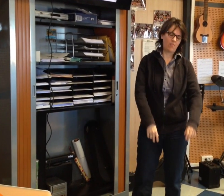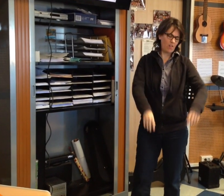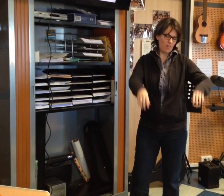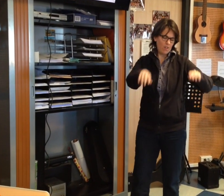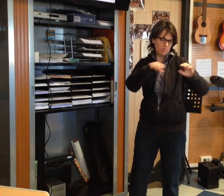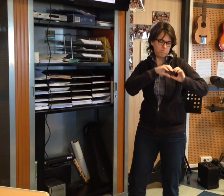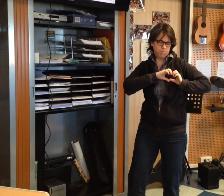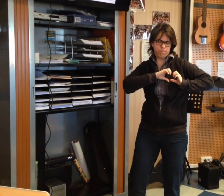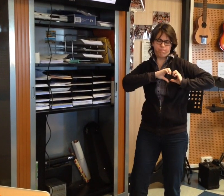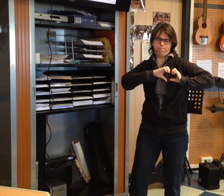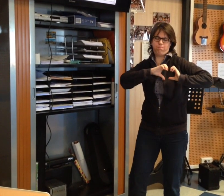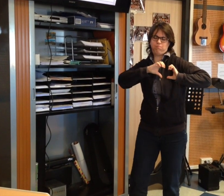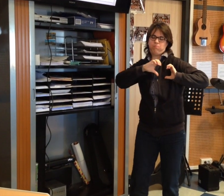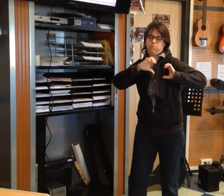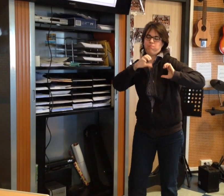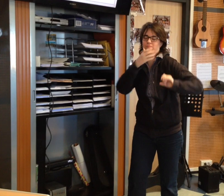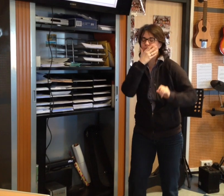Un si grand que une si belle